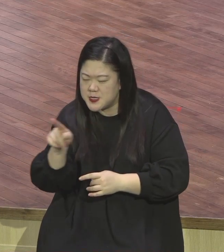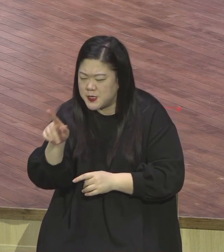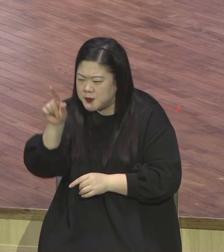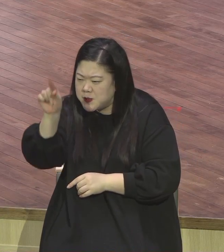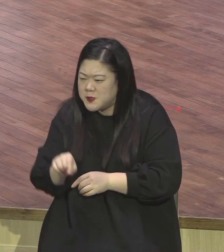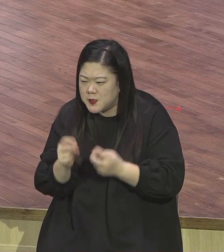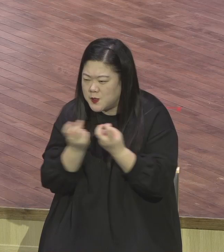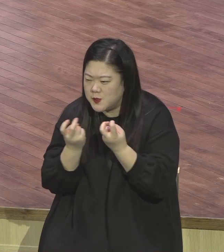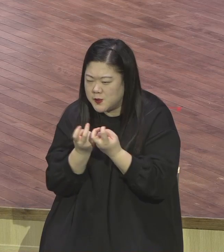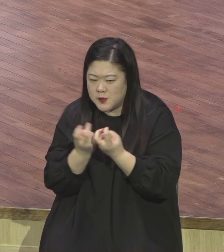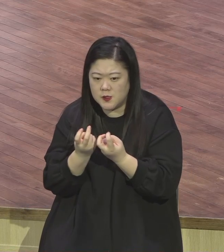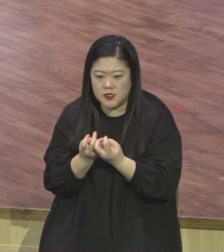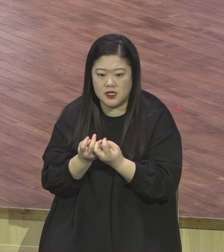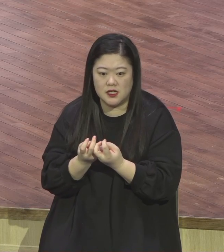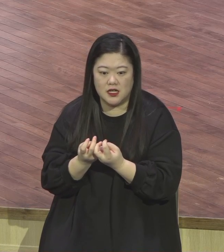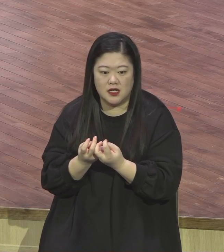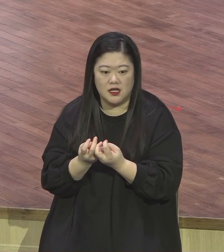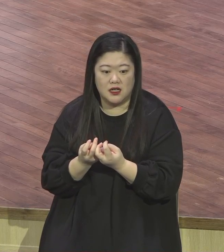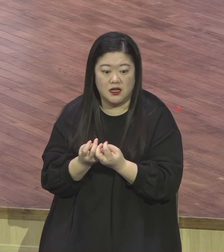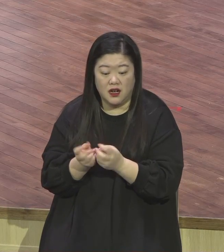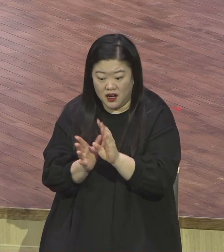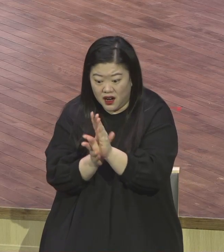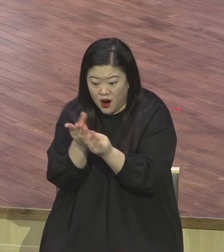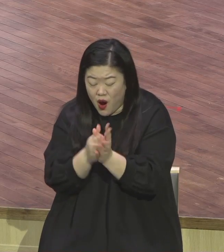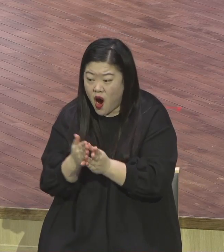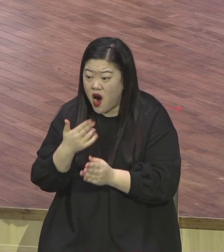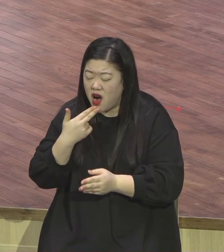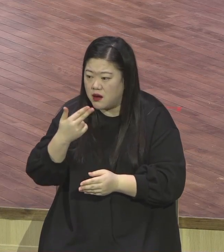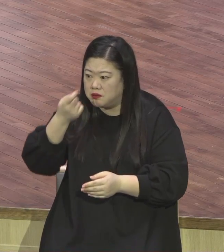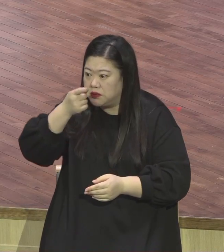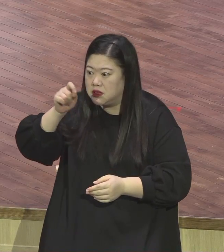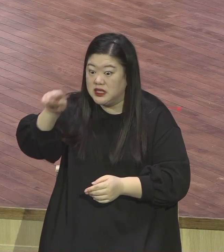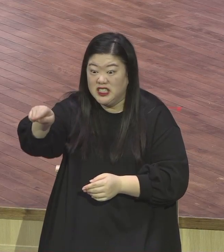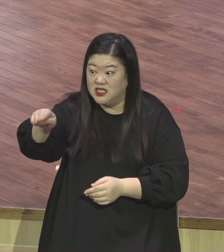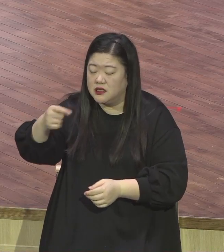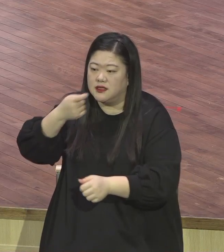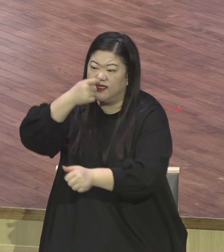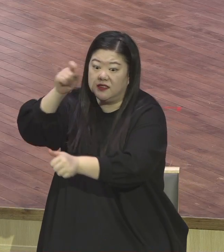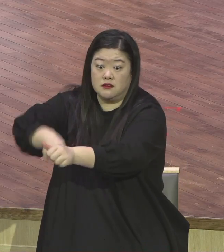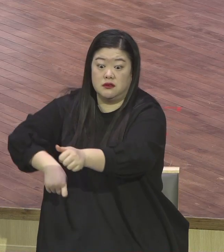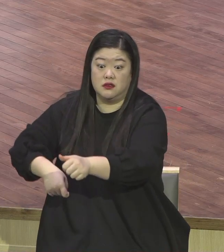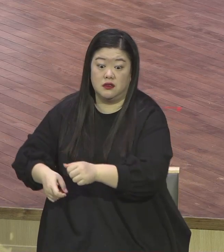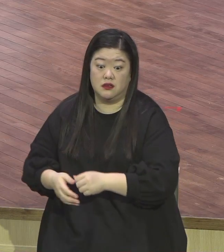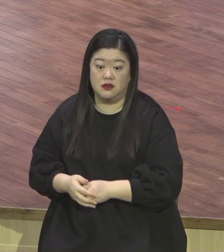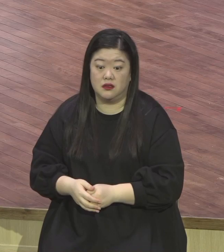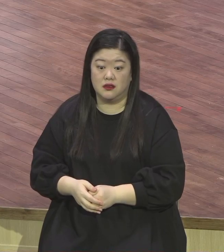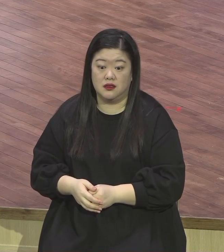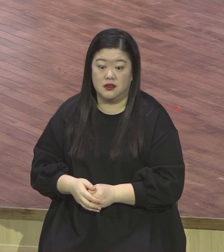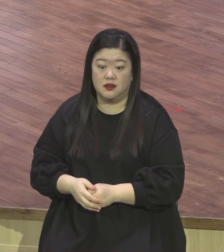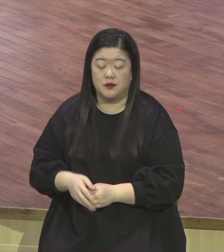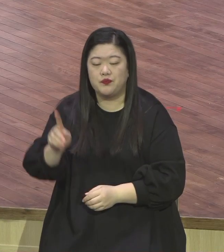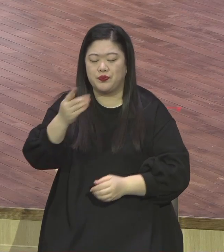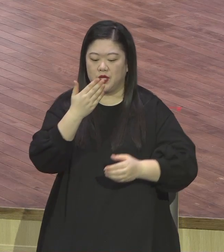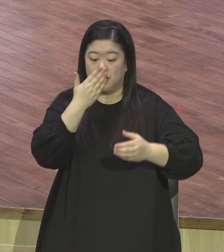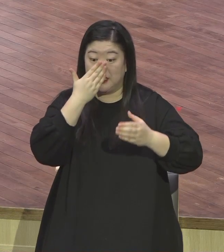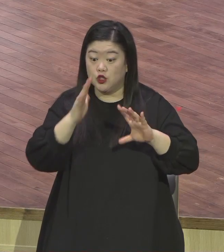바르시안들과 서기관들은요 철석같이 믿고 차질화되어 있는